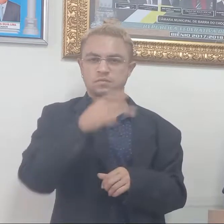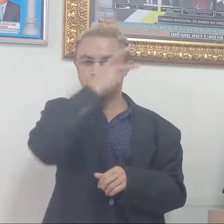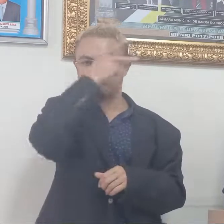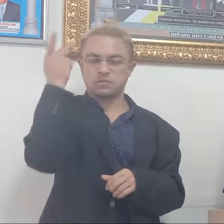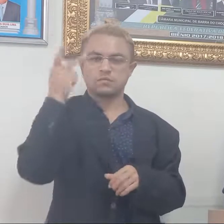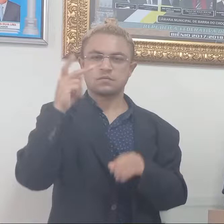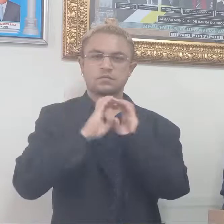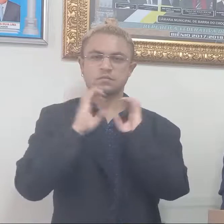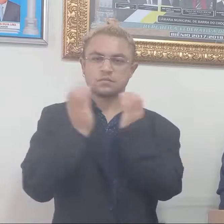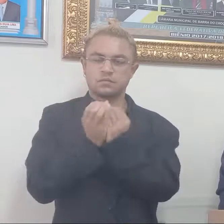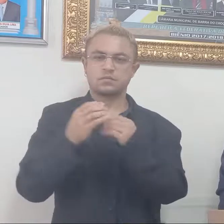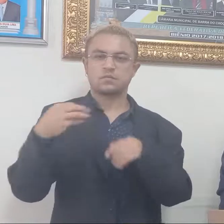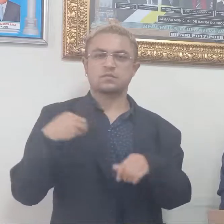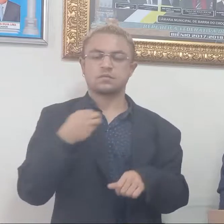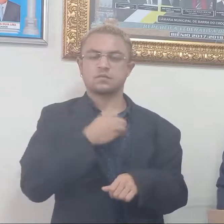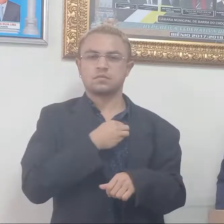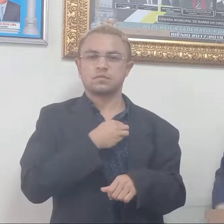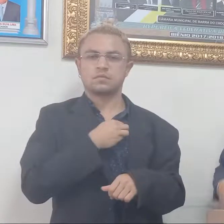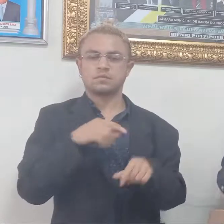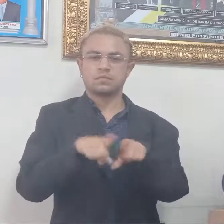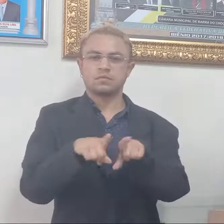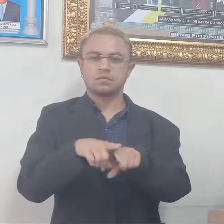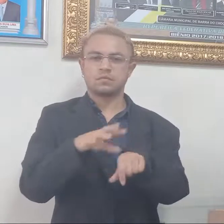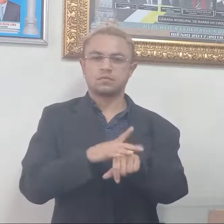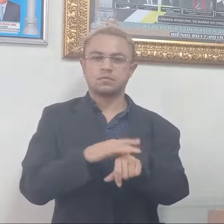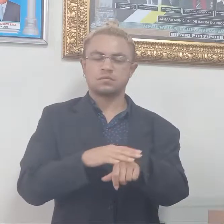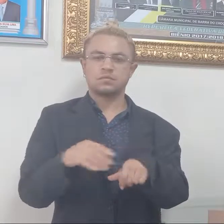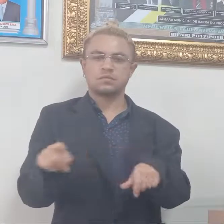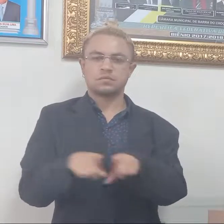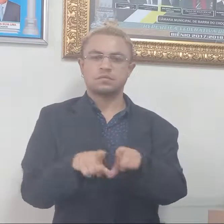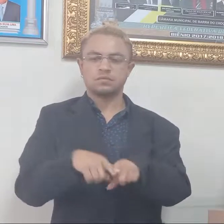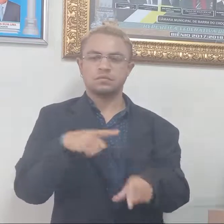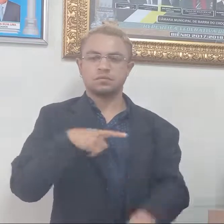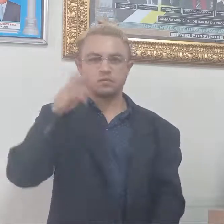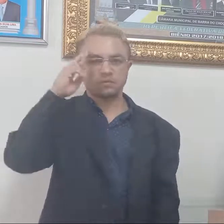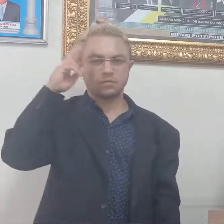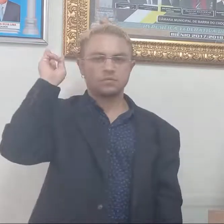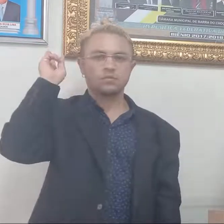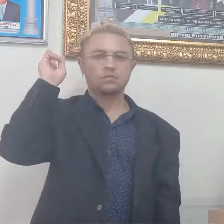comunitários de saúde, dos agentes de combate a endemias, terão também razão dos riscos